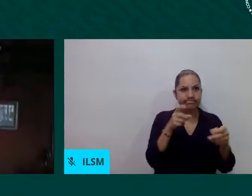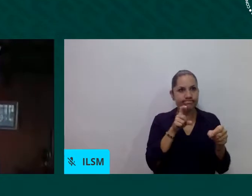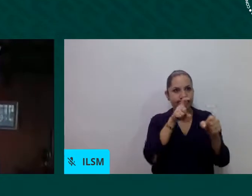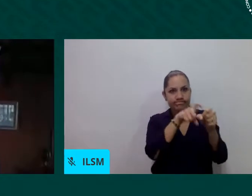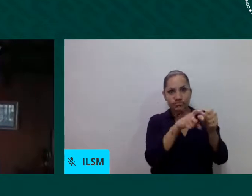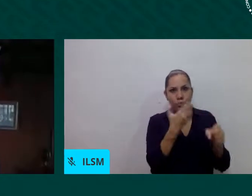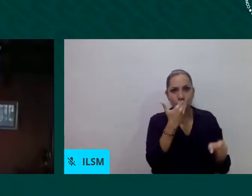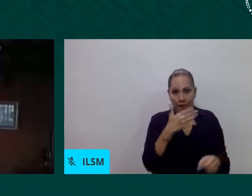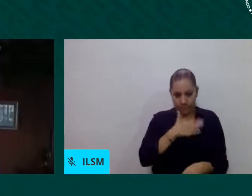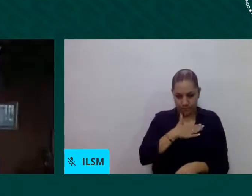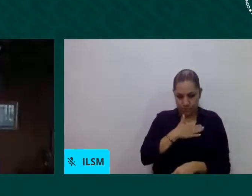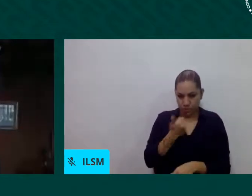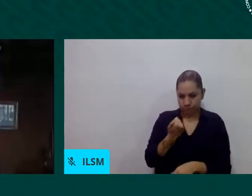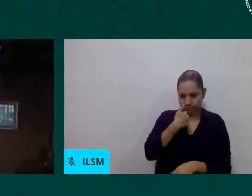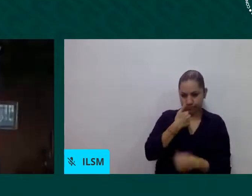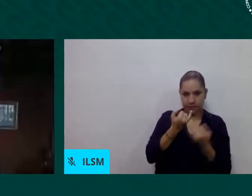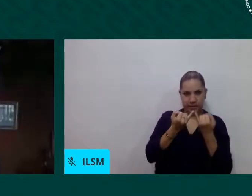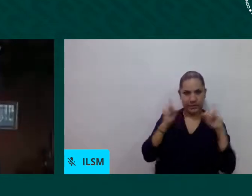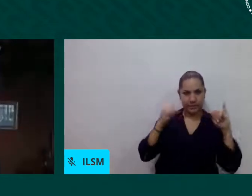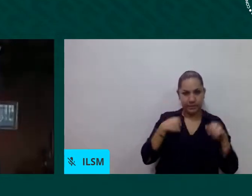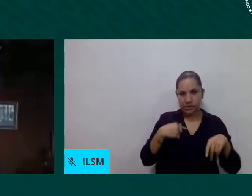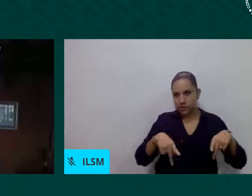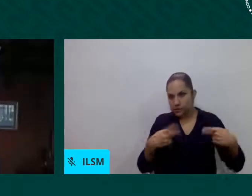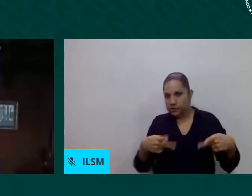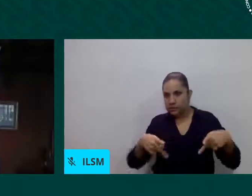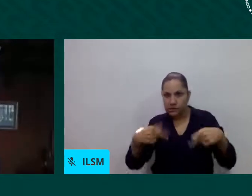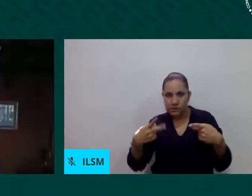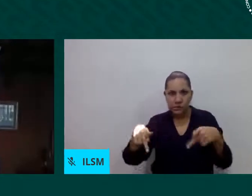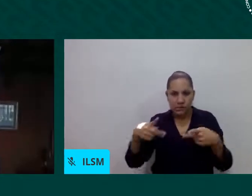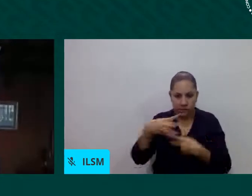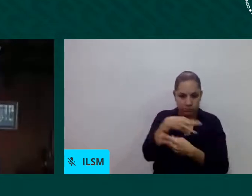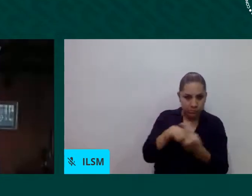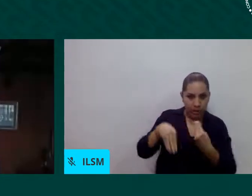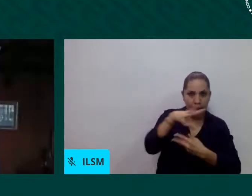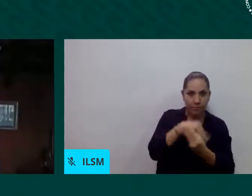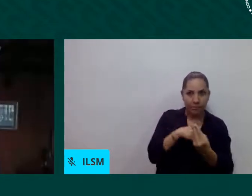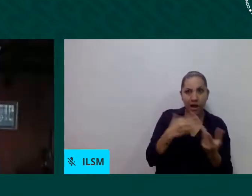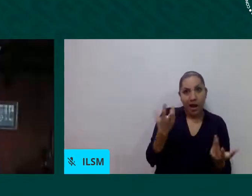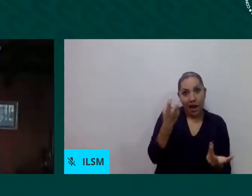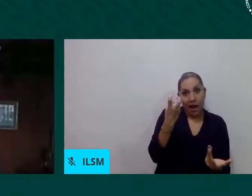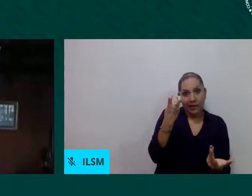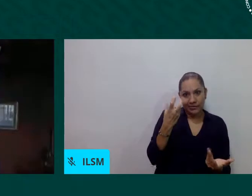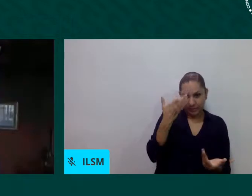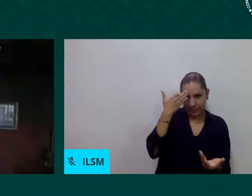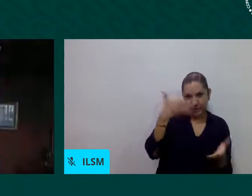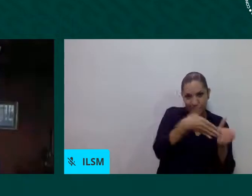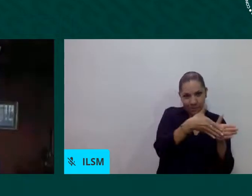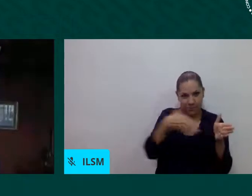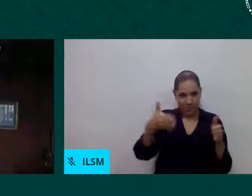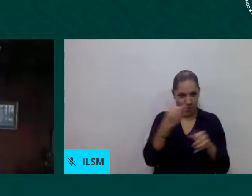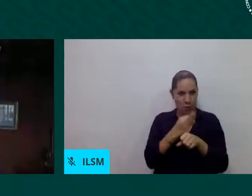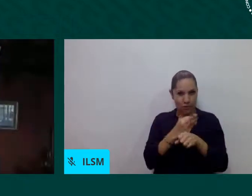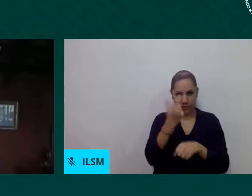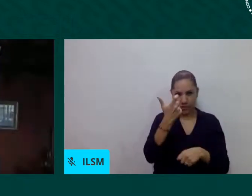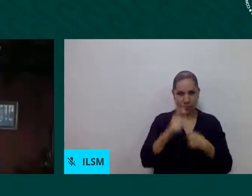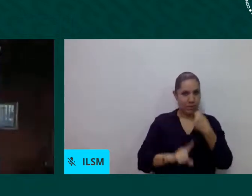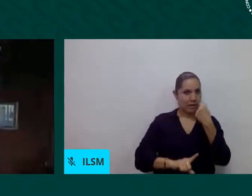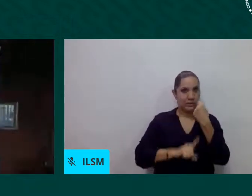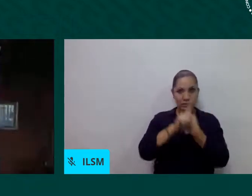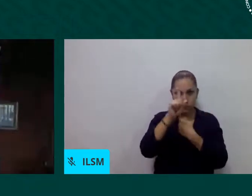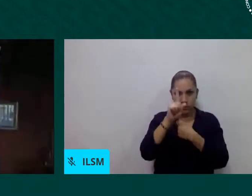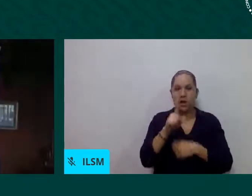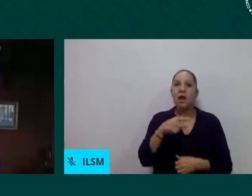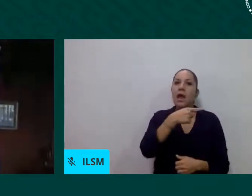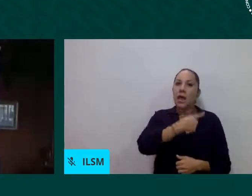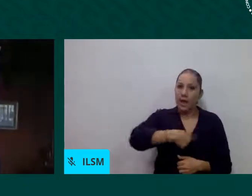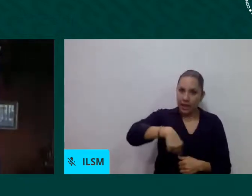estamos atravesando si abordamos fuertemente la formalización de esas ferias populares o